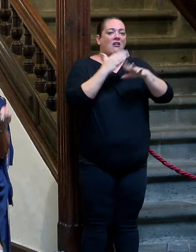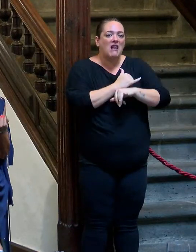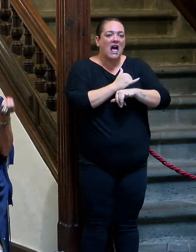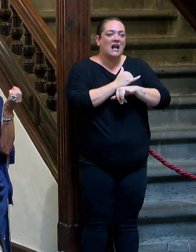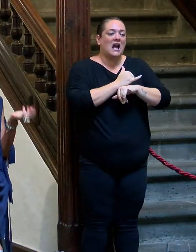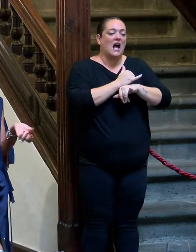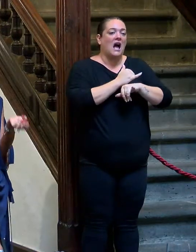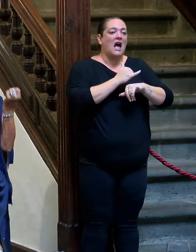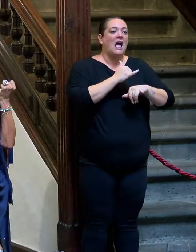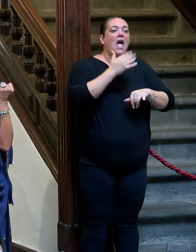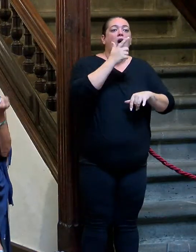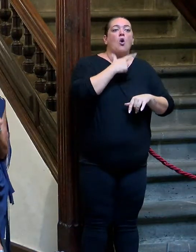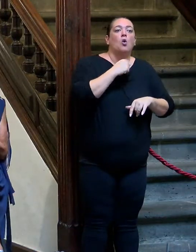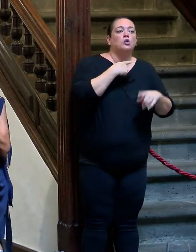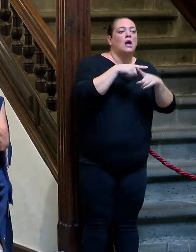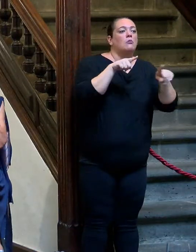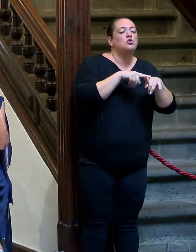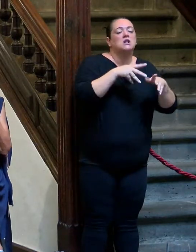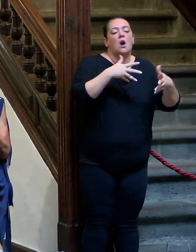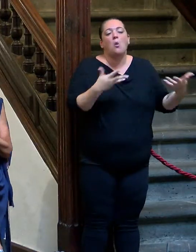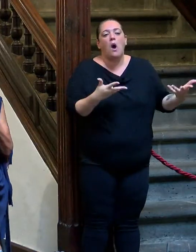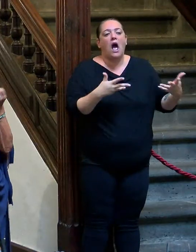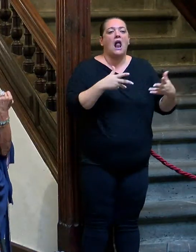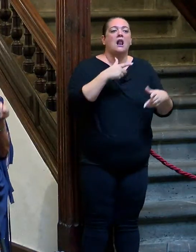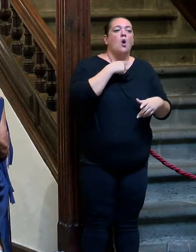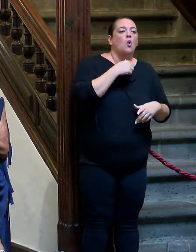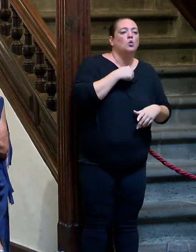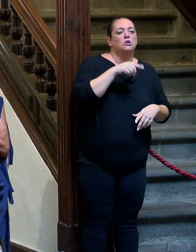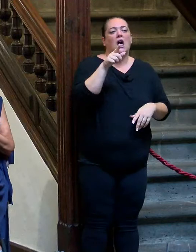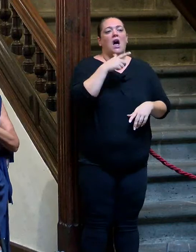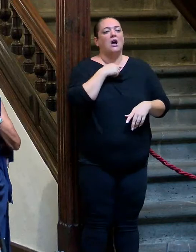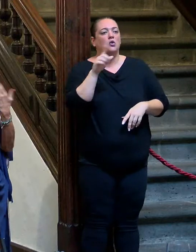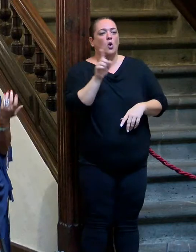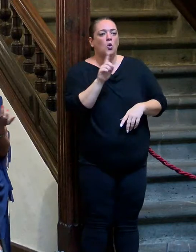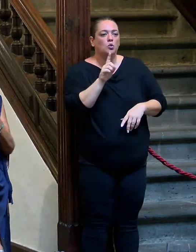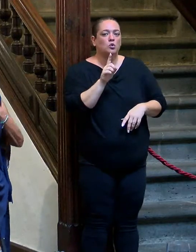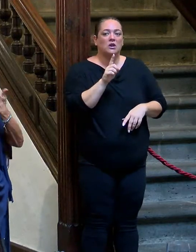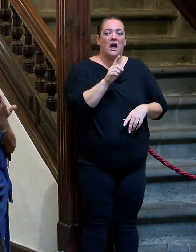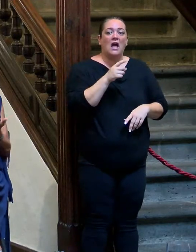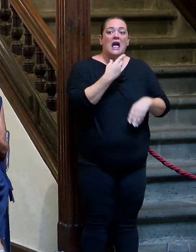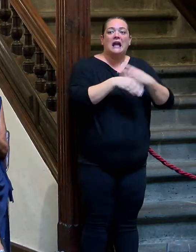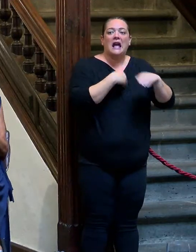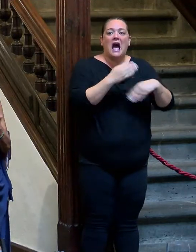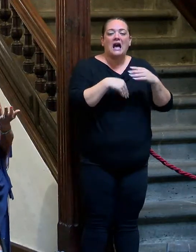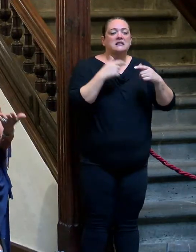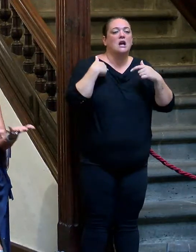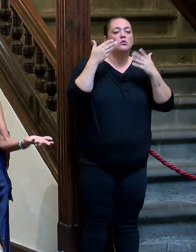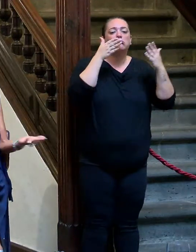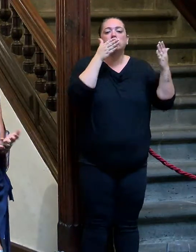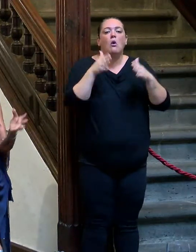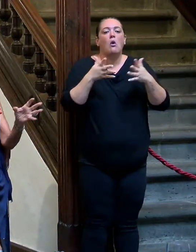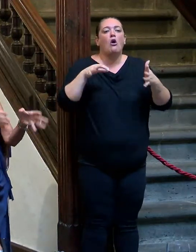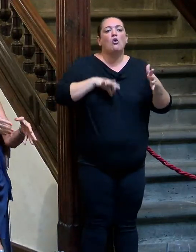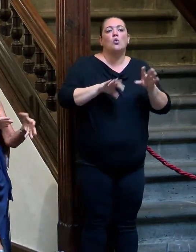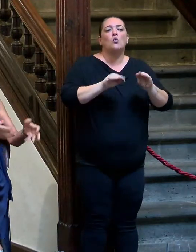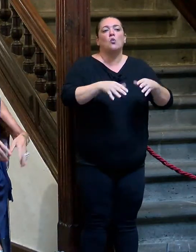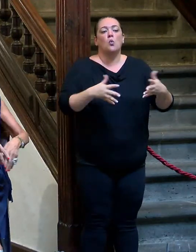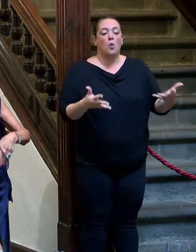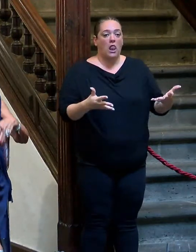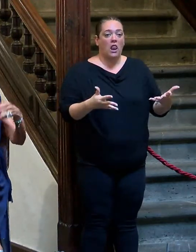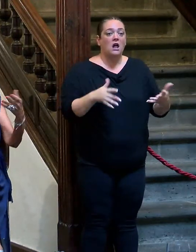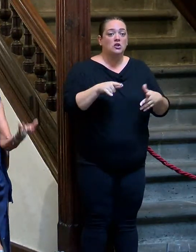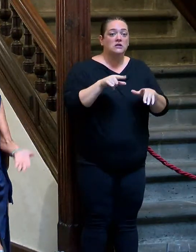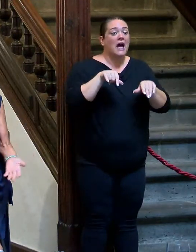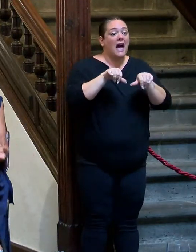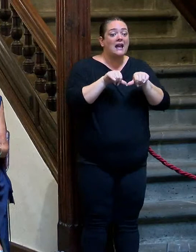qué haces, qué te gusta, qué música escuchas, qué cine te gusta, qué lees, qué haces, a qué te dedicas. Y a partir de ahí